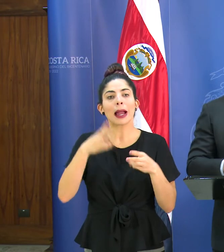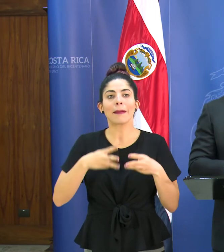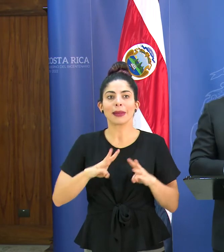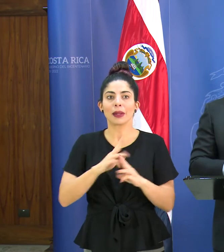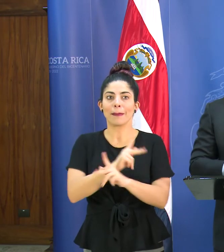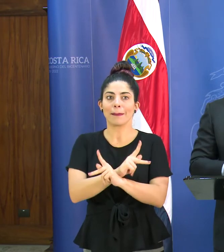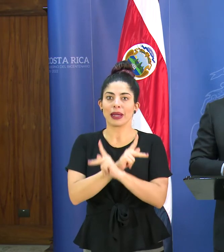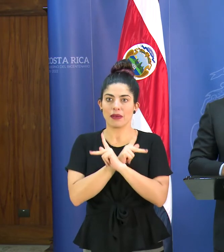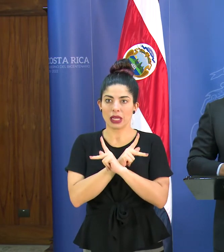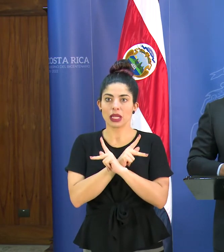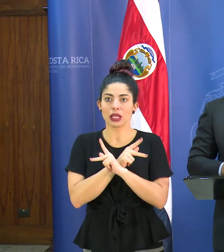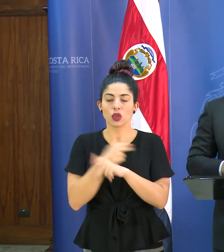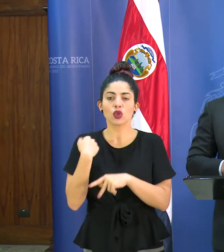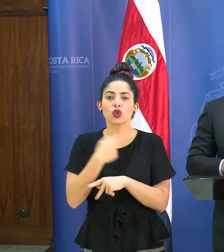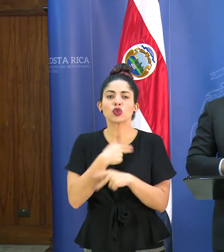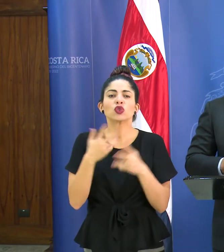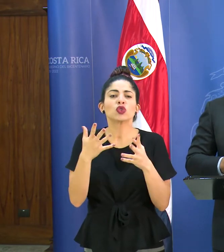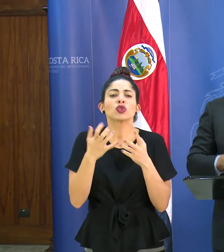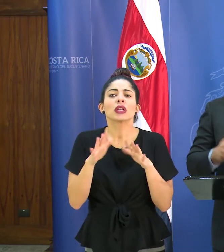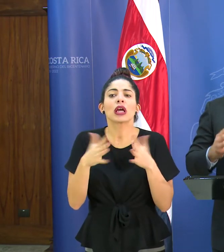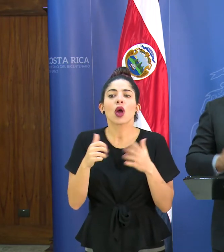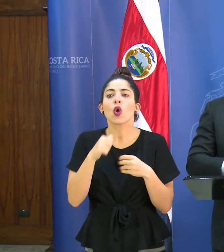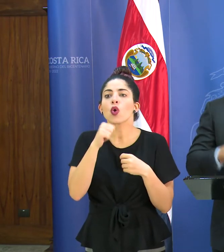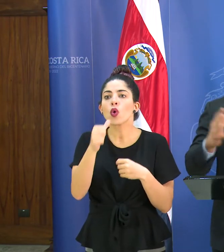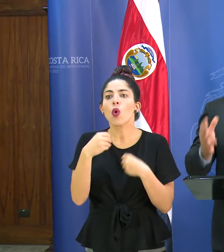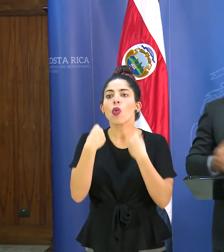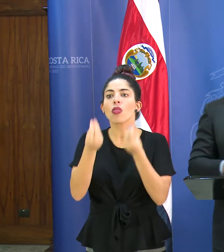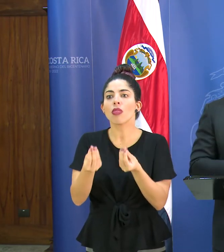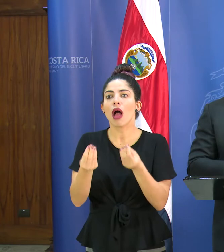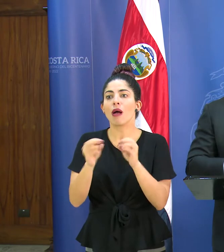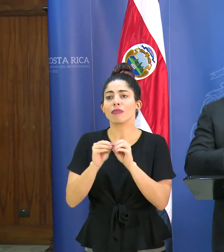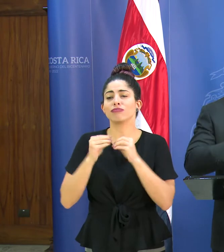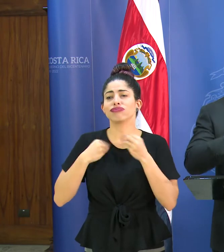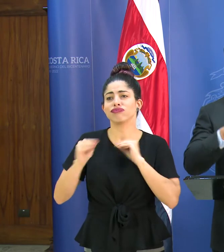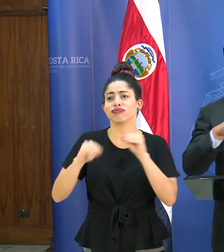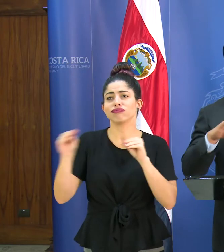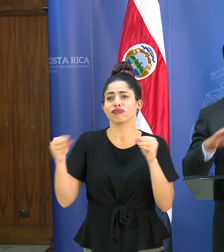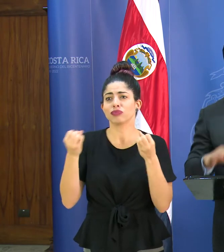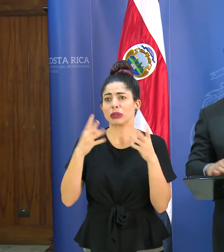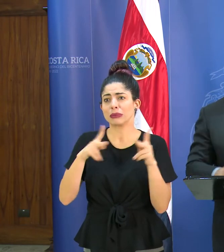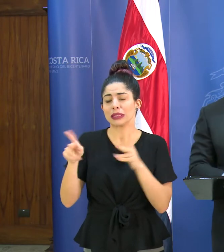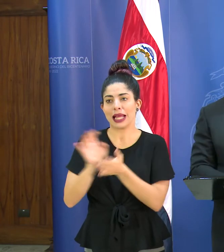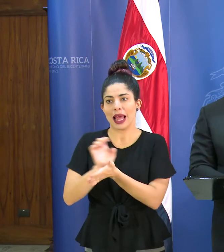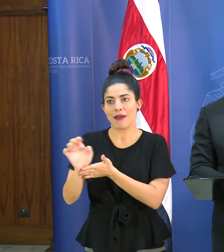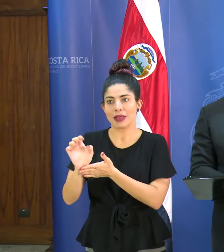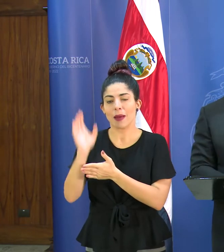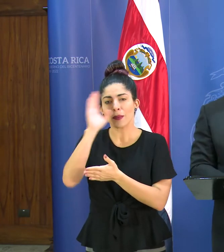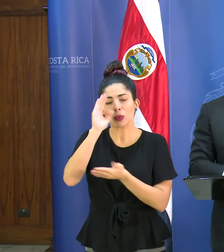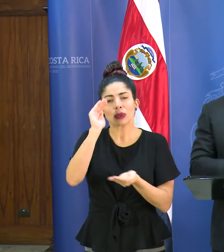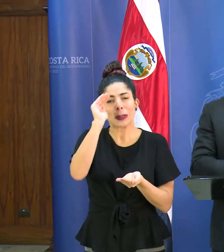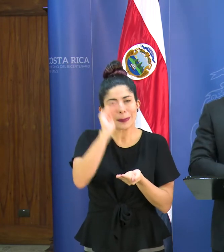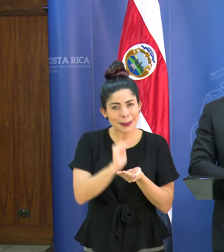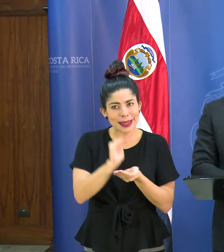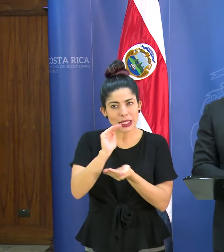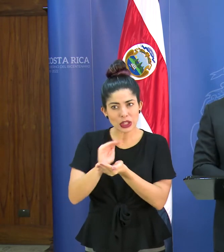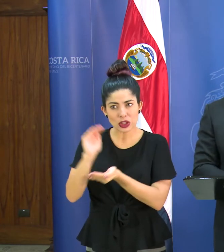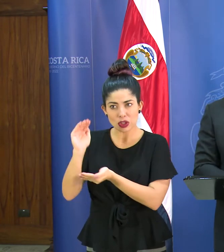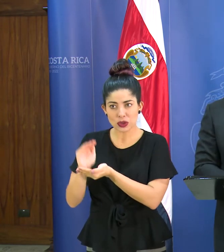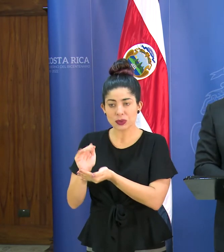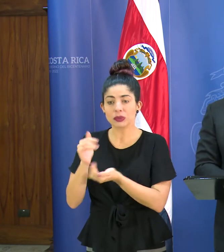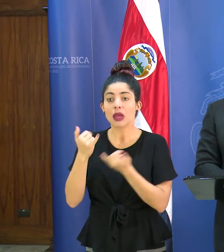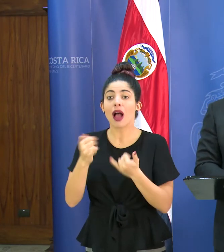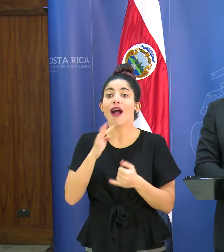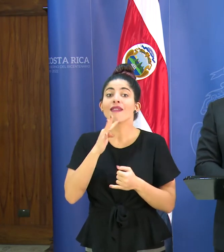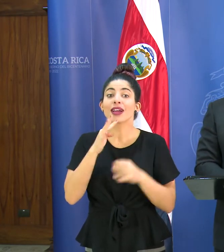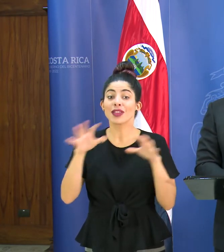Lo que estamos buscando es que no se generen focos grandes de contagio, sino minimizarlos. Y aquí estamos hablando de